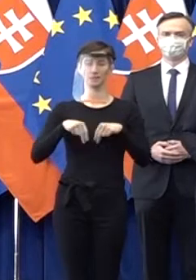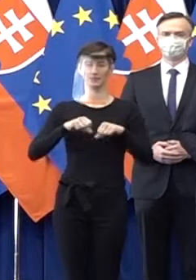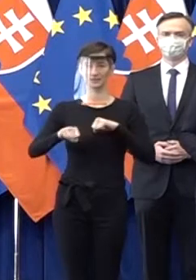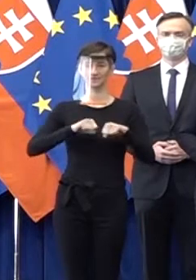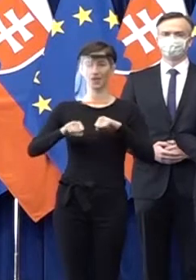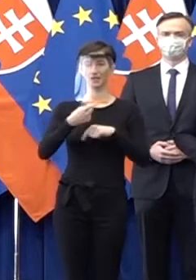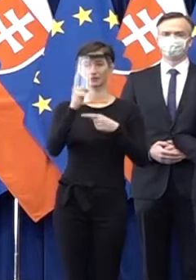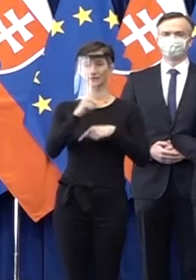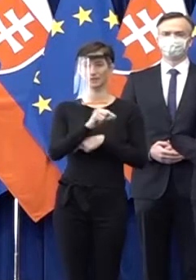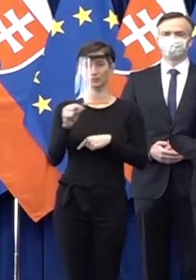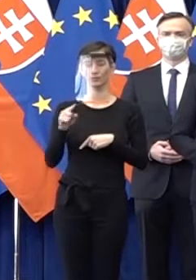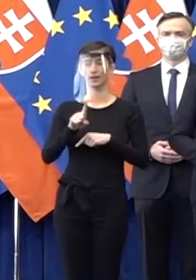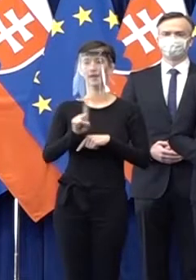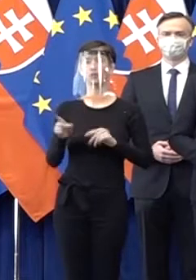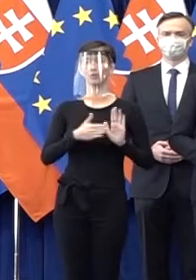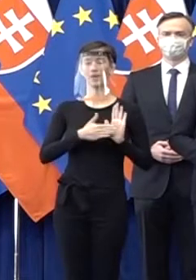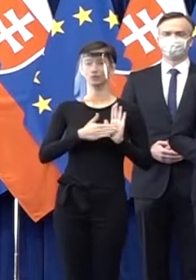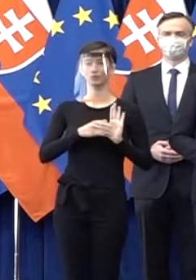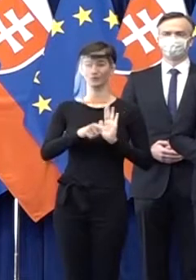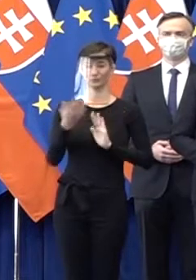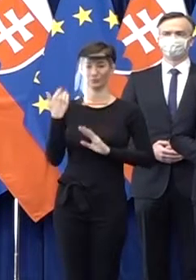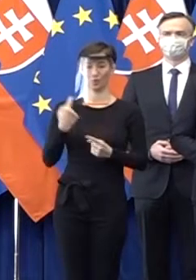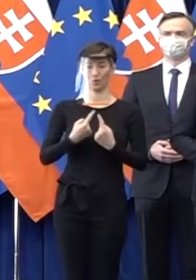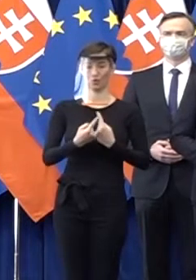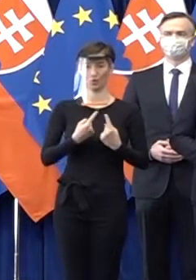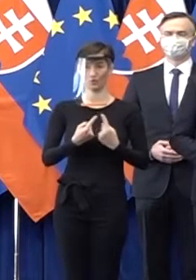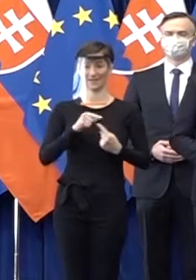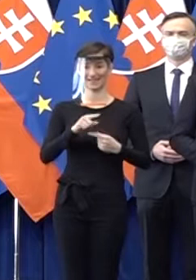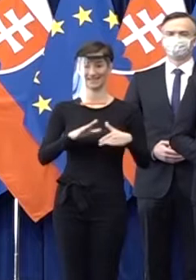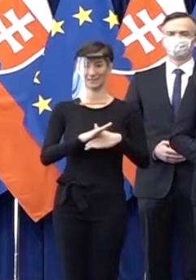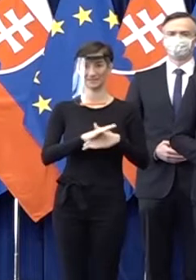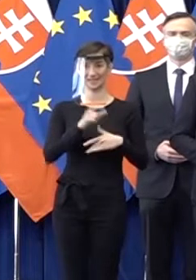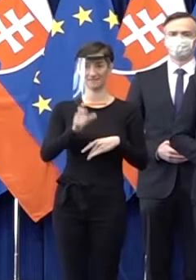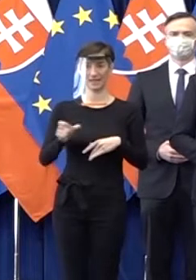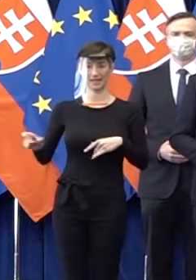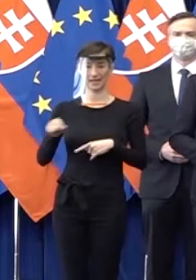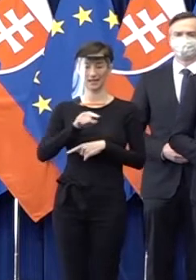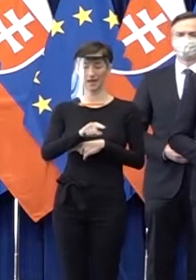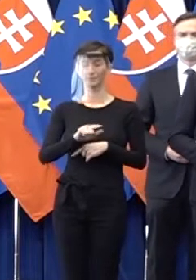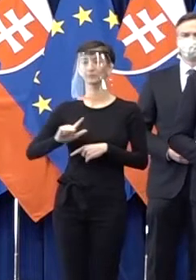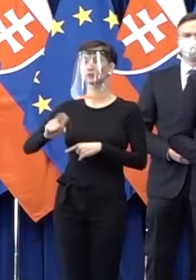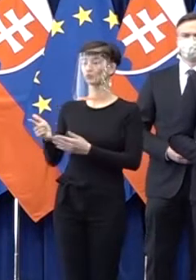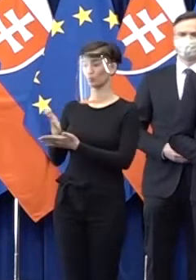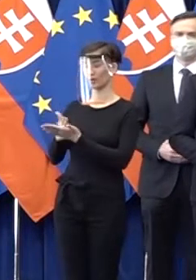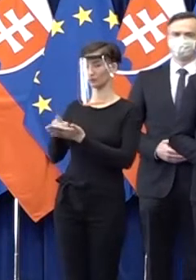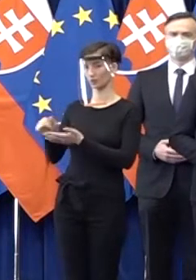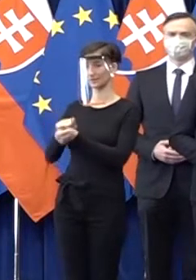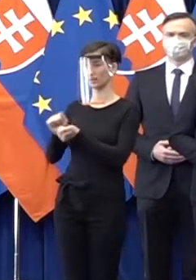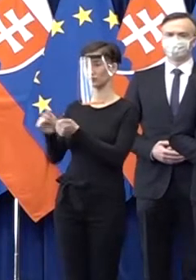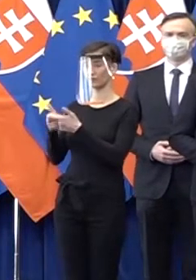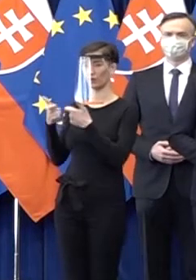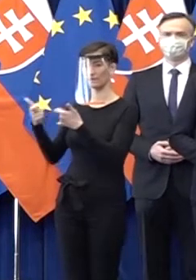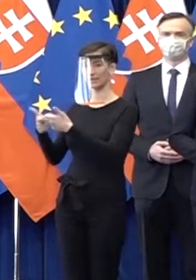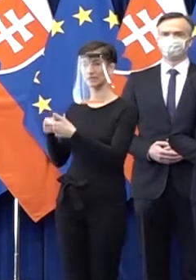SR Igora Matoviča po rokovaní s predstaviteľmi zamestnávateľov. a tá druhá časť, alebo druhá tlačová